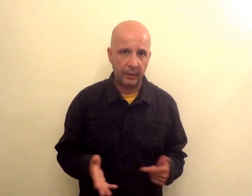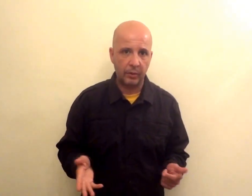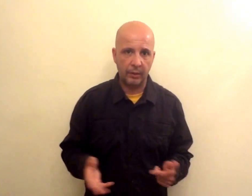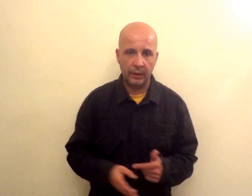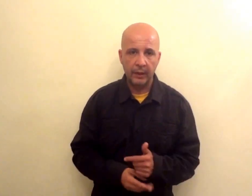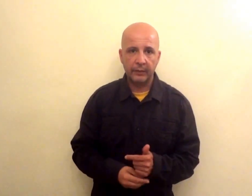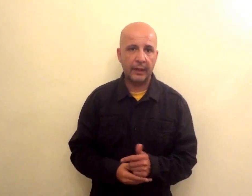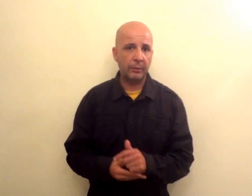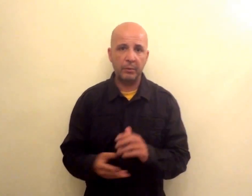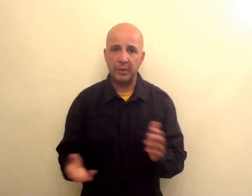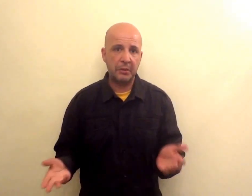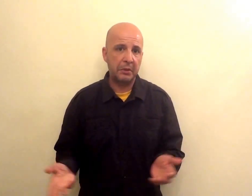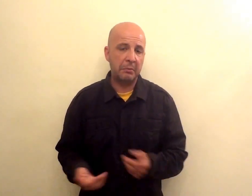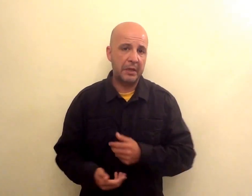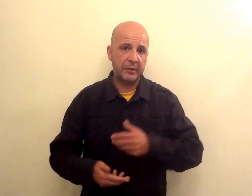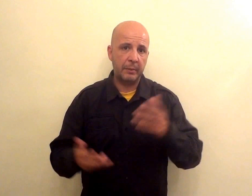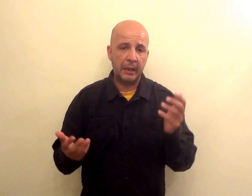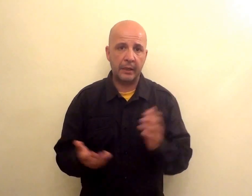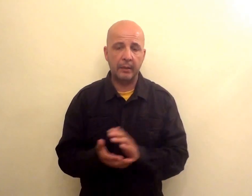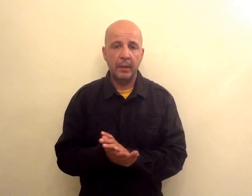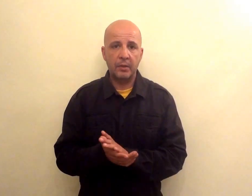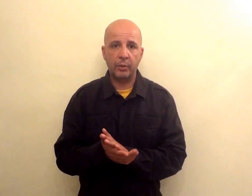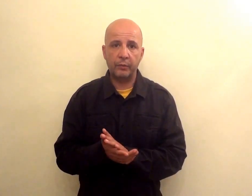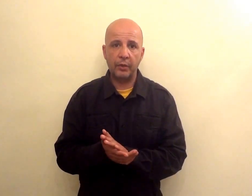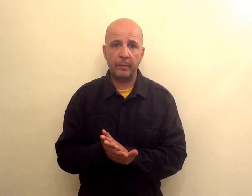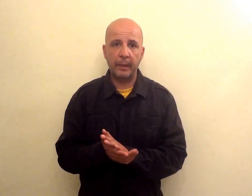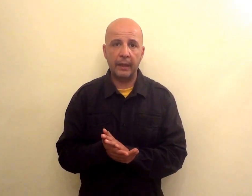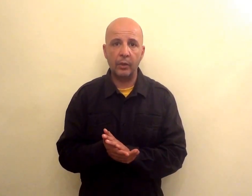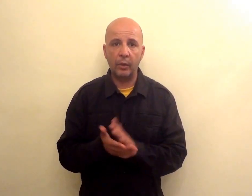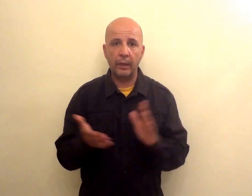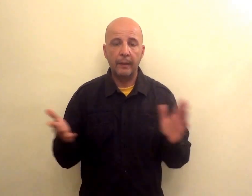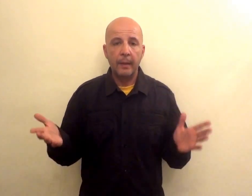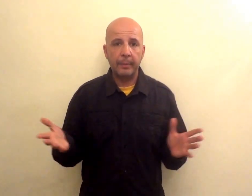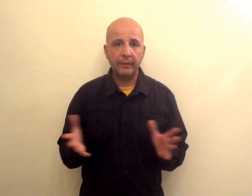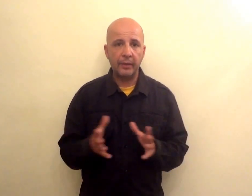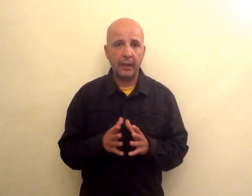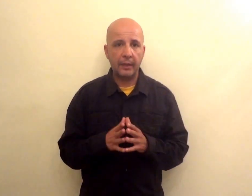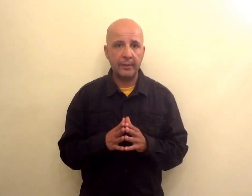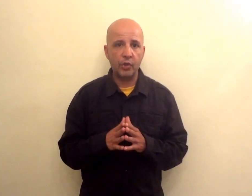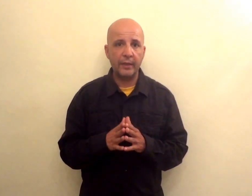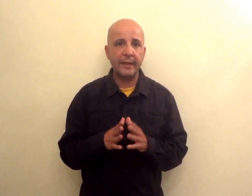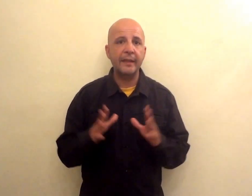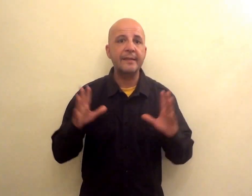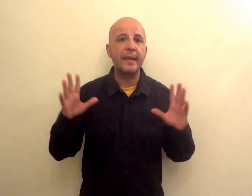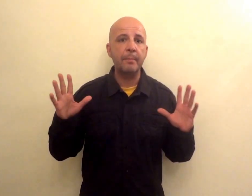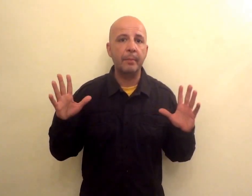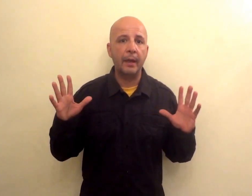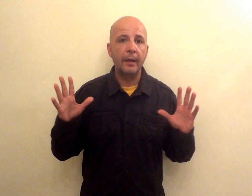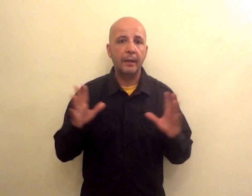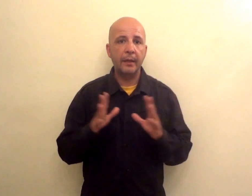-goll, tranne una punizione di Messi ma neanche si può definire palla-goll partita che si gioca a scacchi, sembra che